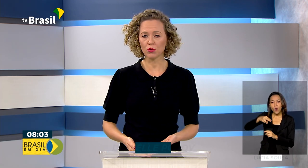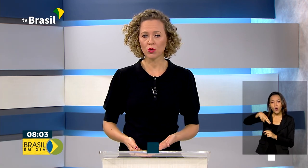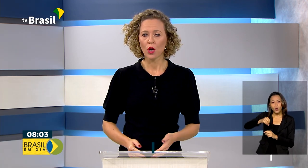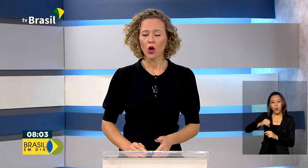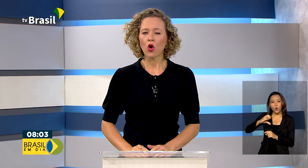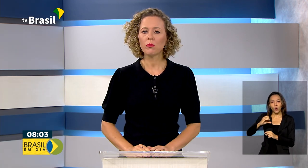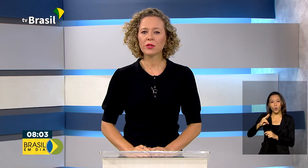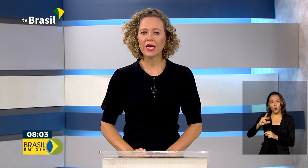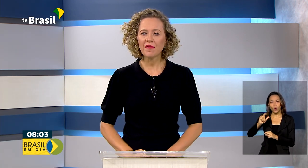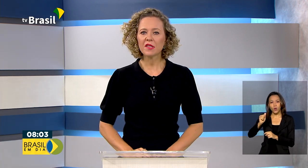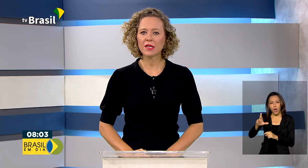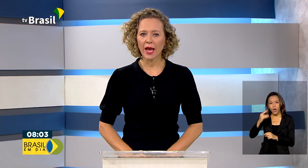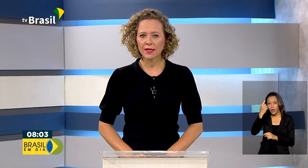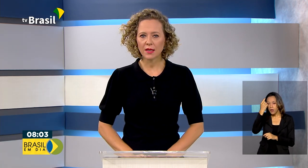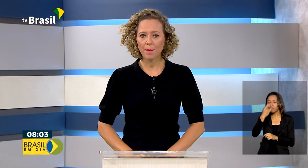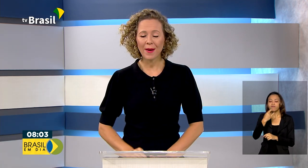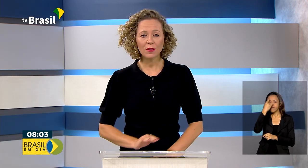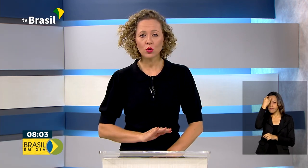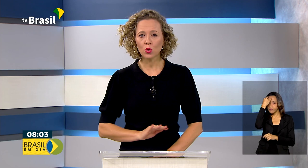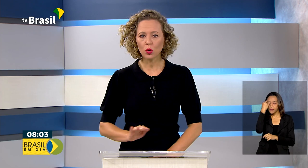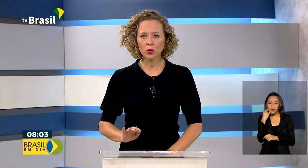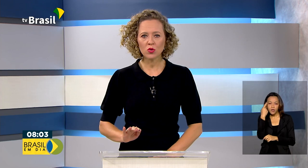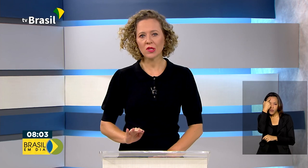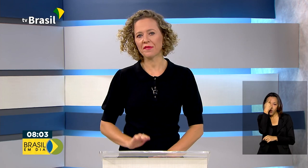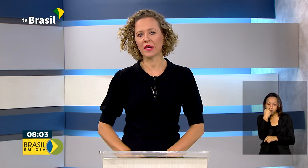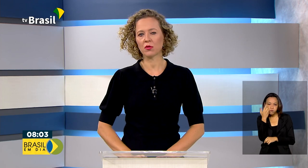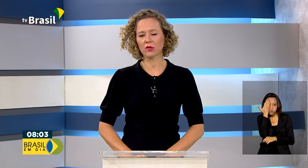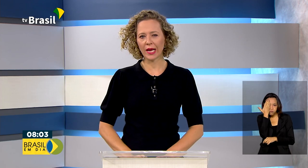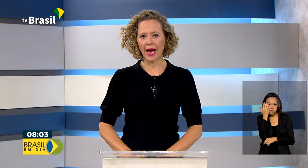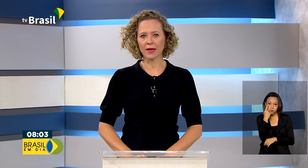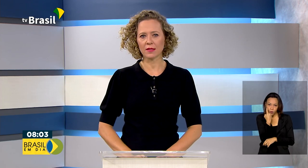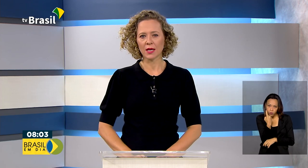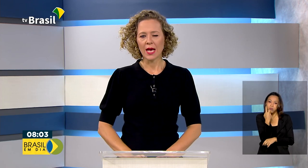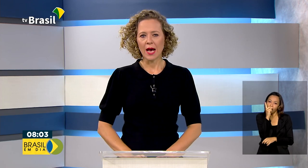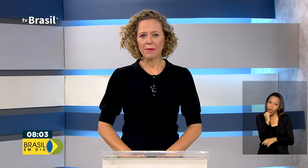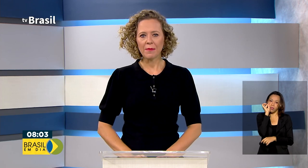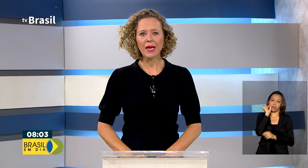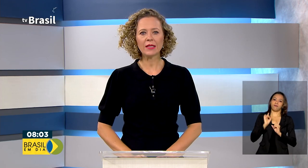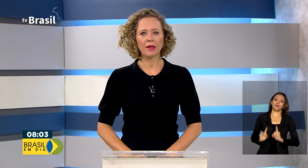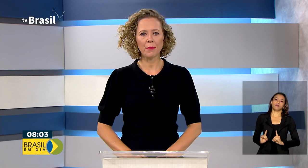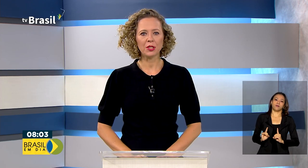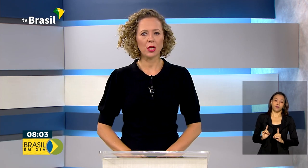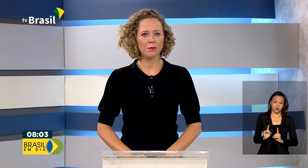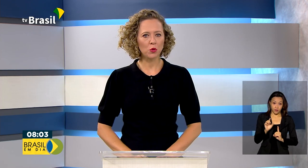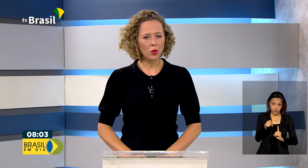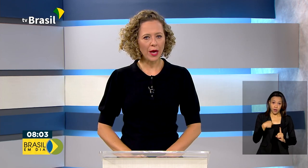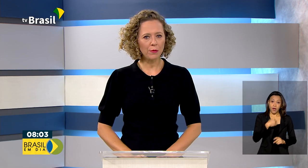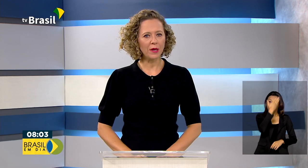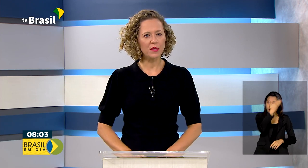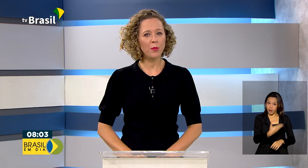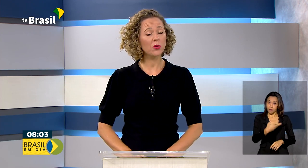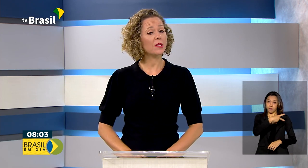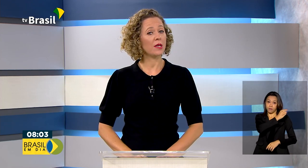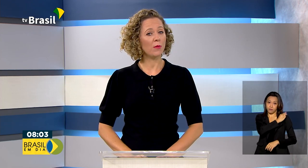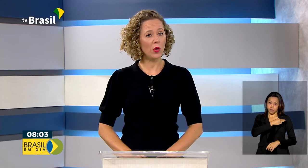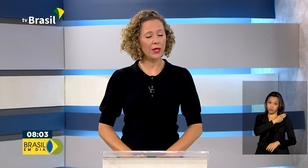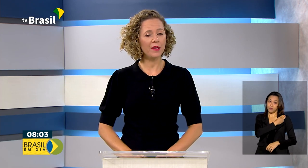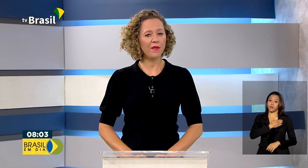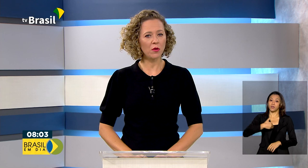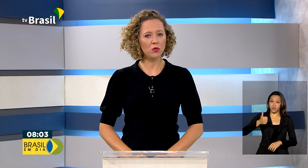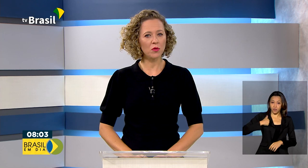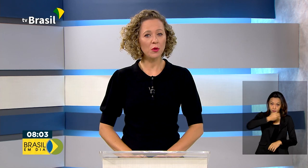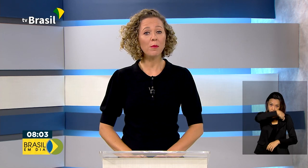dos olhos, como deficiência para todos os efeitos legais. A primeira-dama Michele Bolsonaro participou da